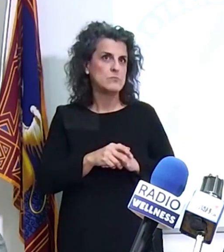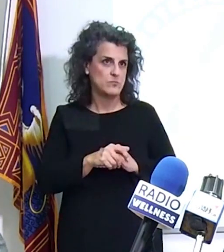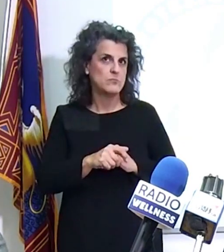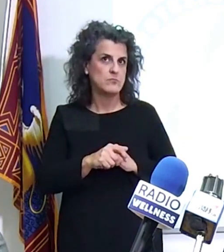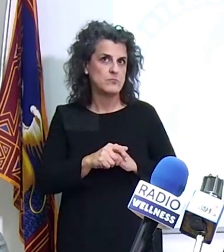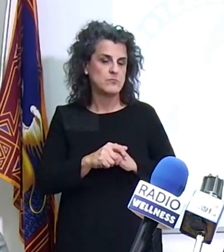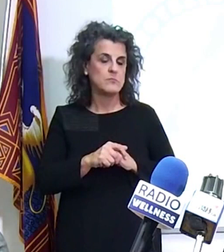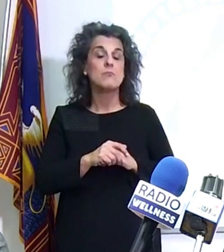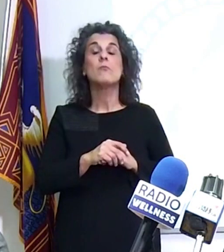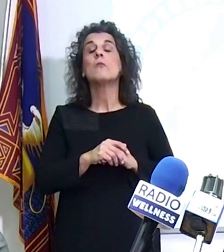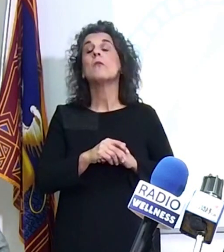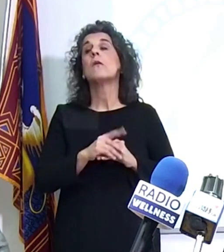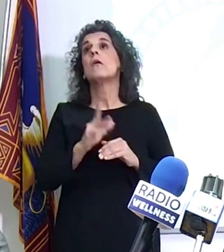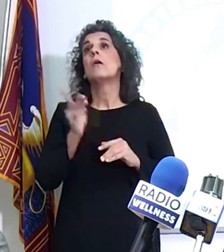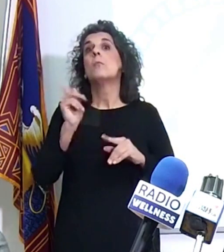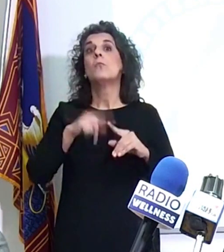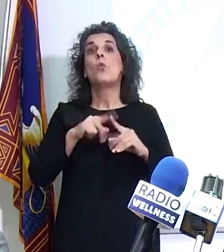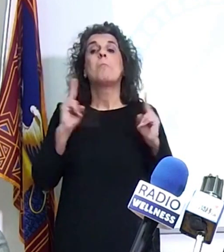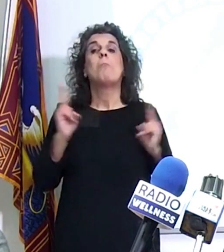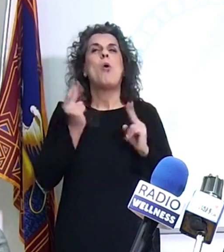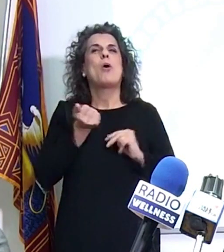L'altro aspetto, la mortalità.